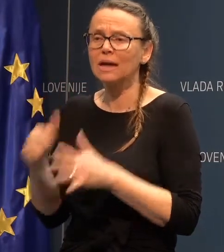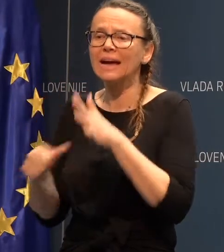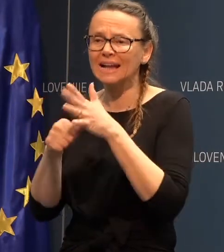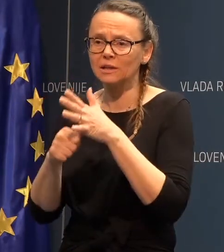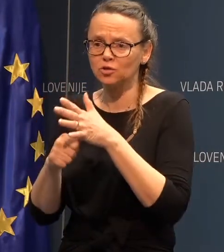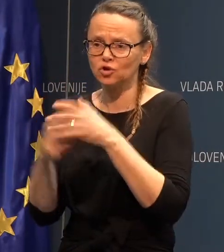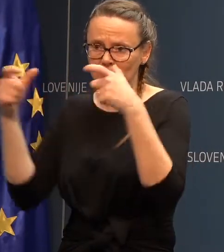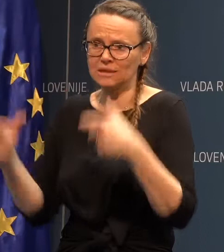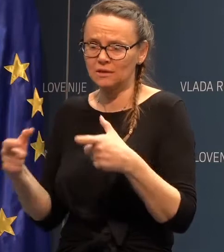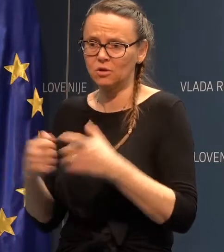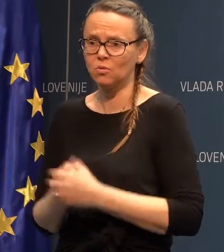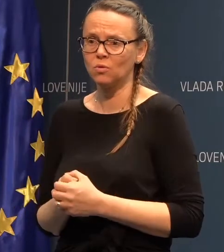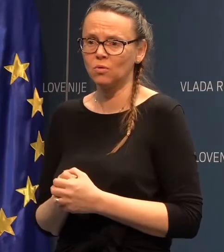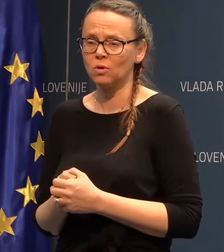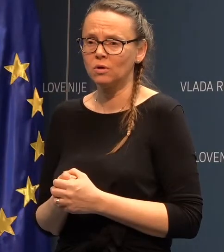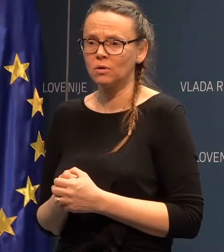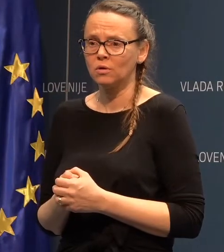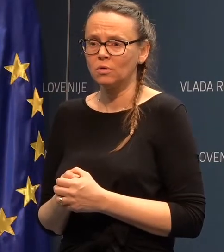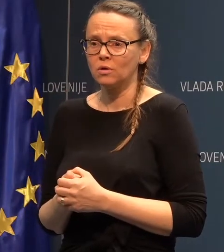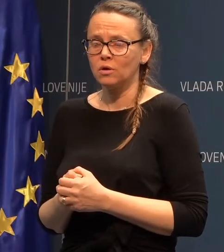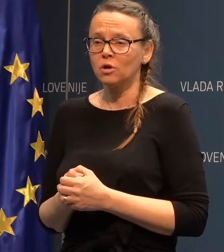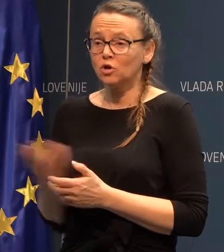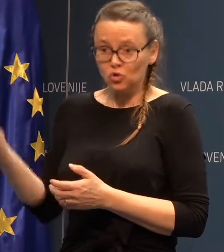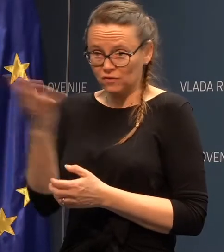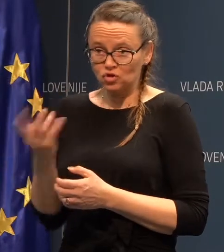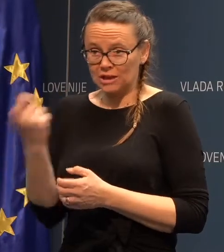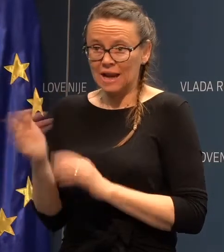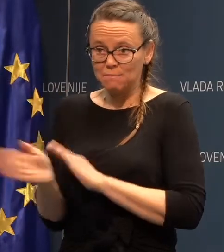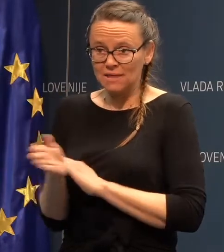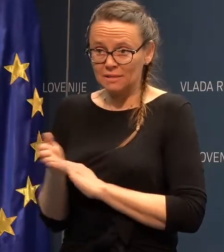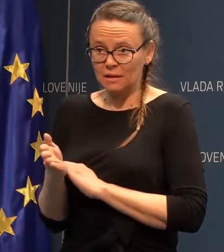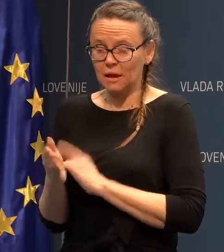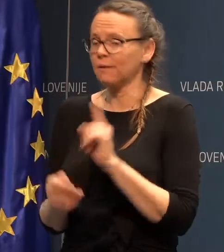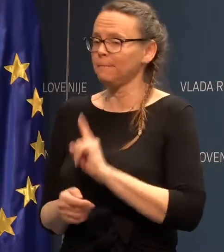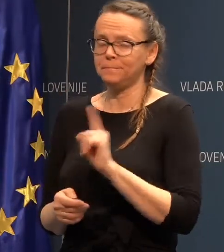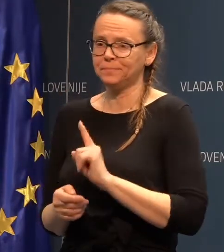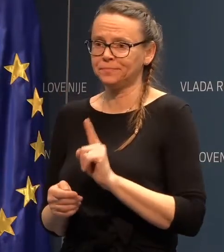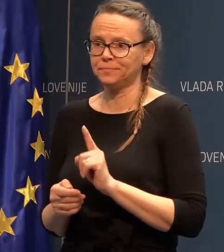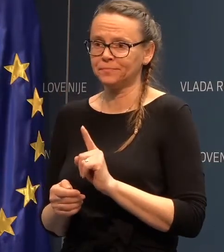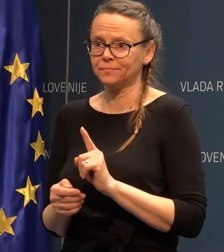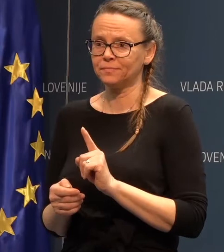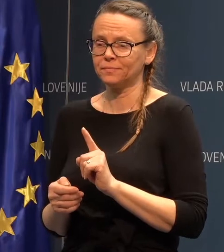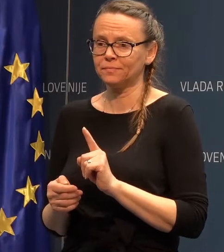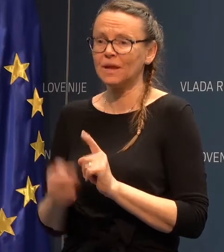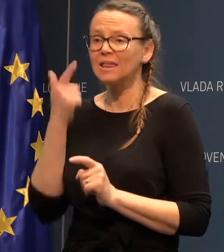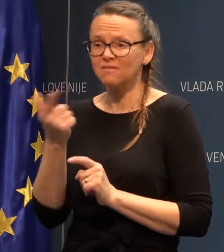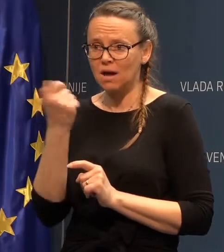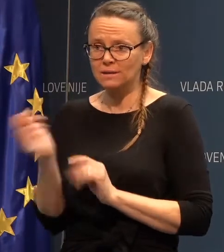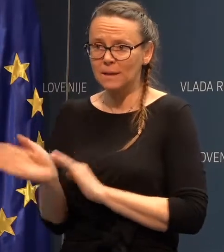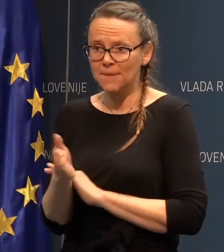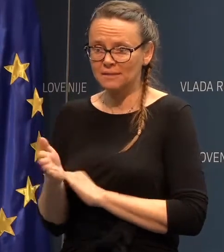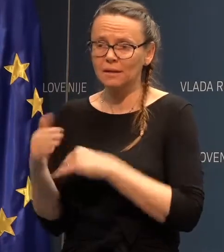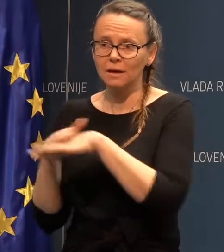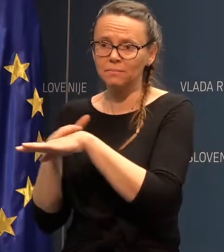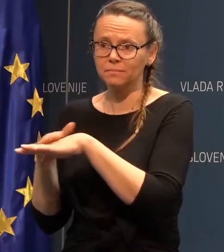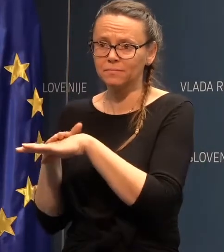-ju. Ne, mislim, se pravi, so vsi štiri izmed klike sicer ali si? Ne, ne, Eden izmed klika, ne? Dvasta izmed klika potem. Se